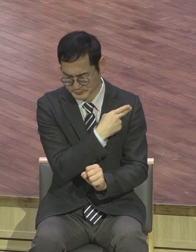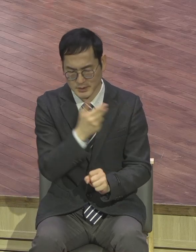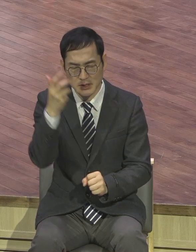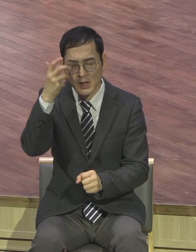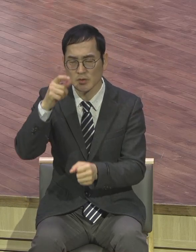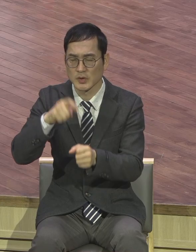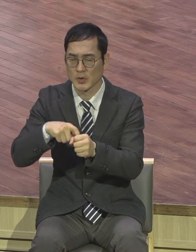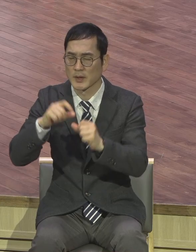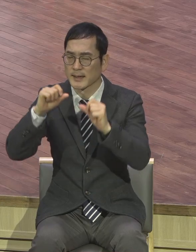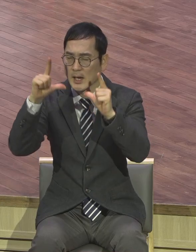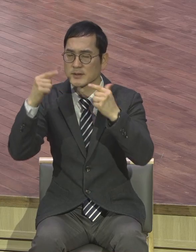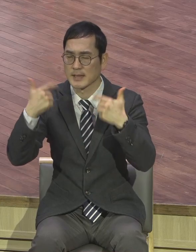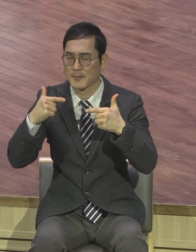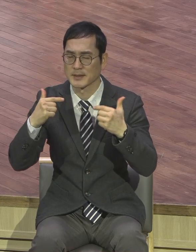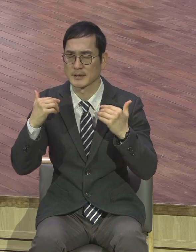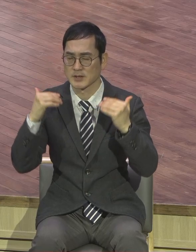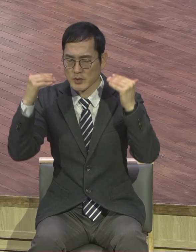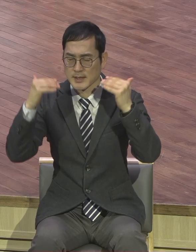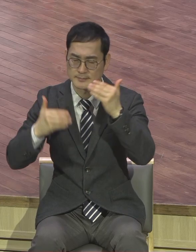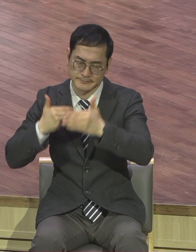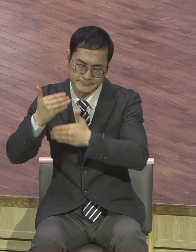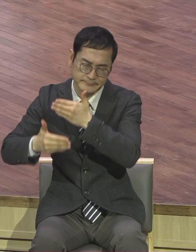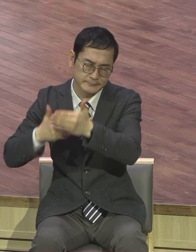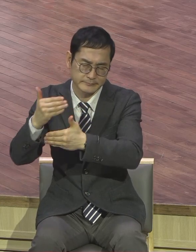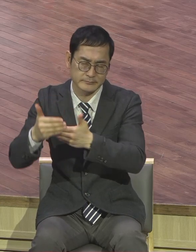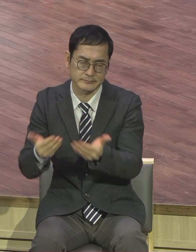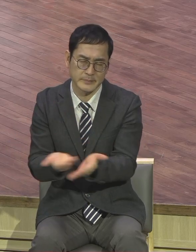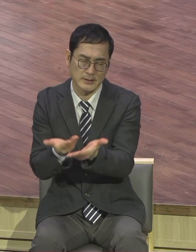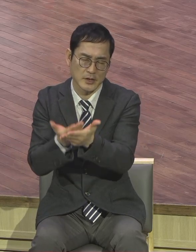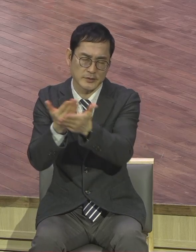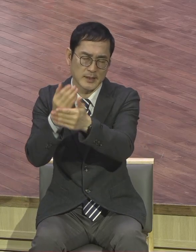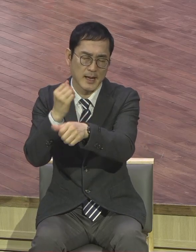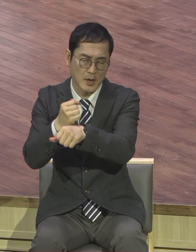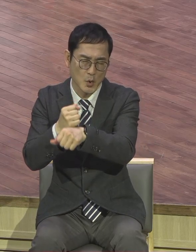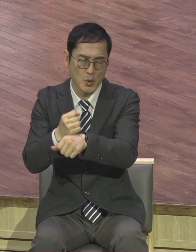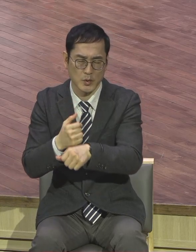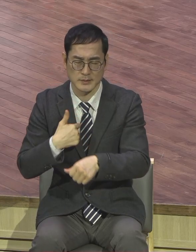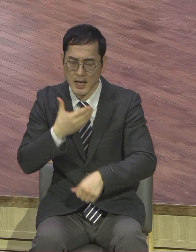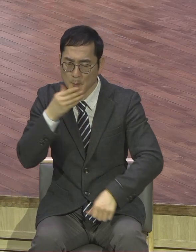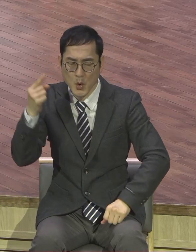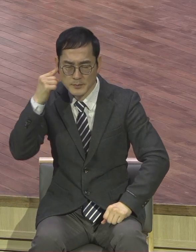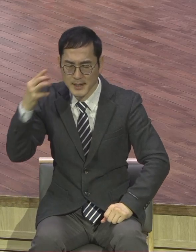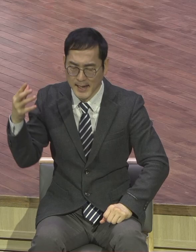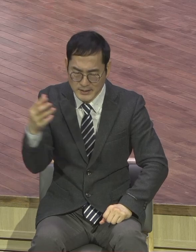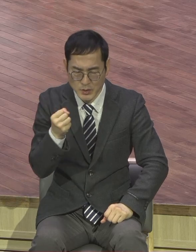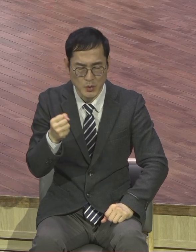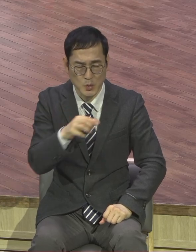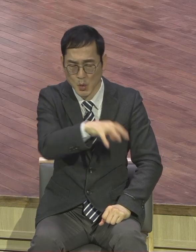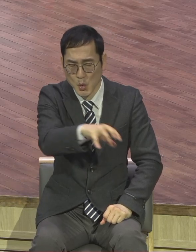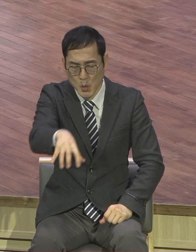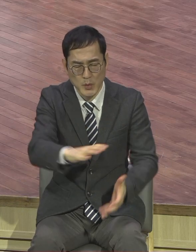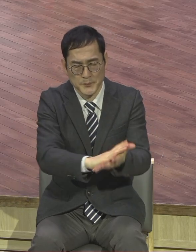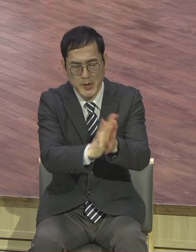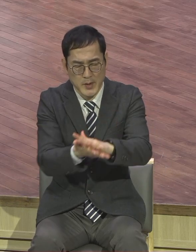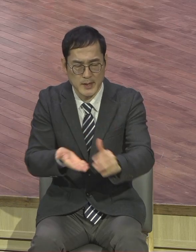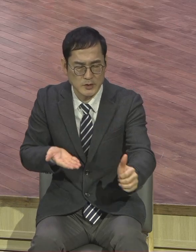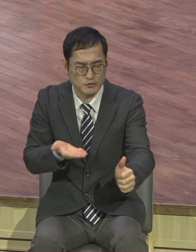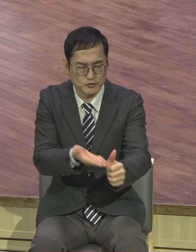날마다 성장하면 날마다 내가 가는 곳마다 내가 가진 복음 때문에 변화가 일어나는 이런 주역들로 삼아 주여서